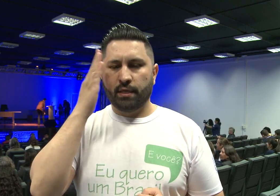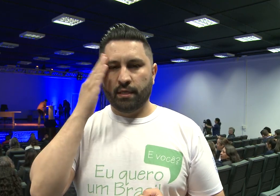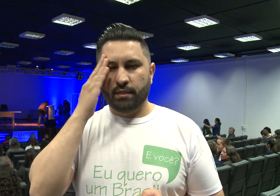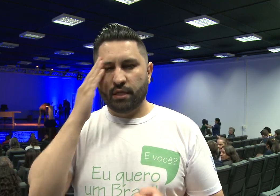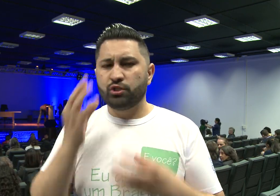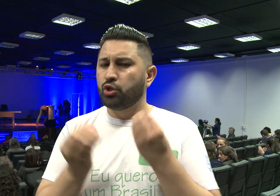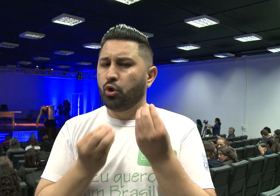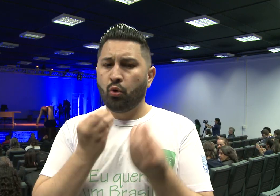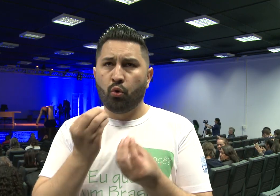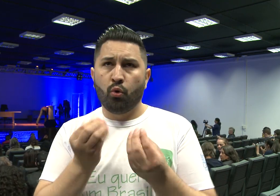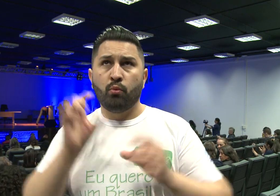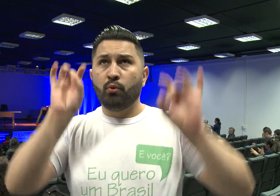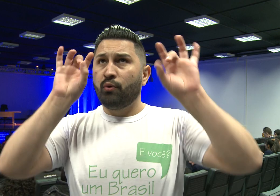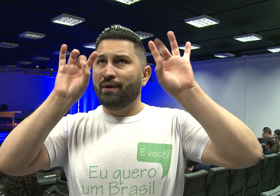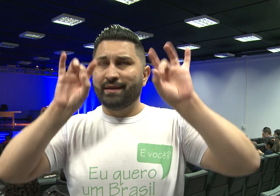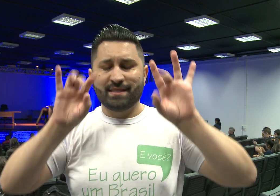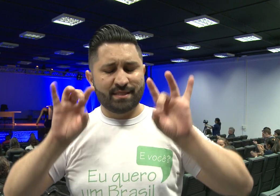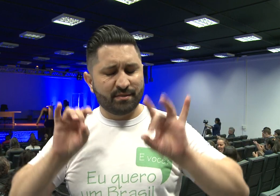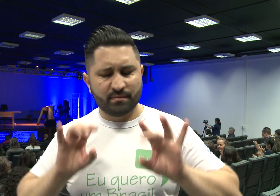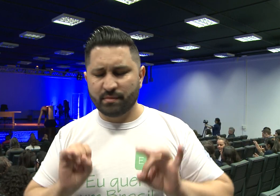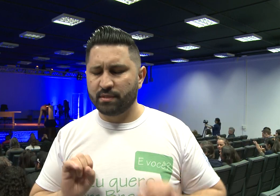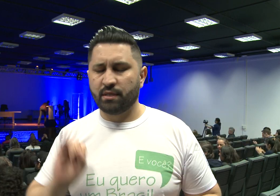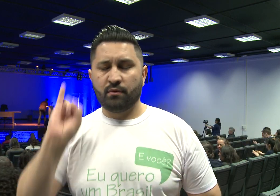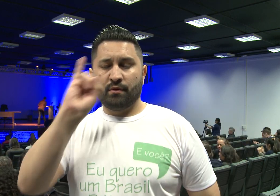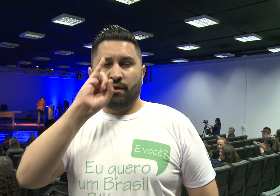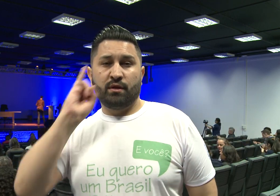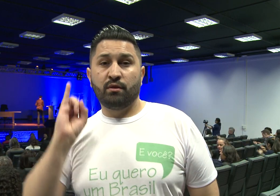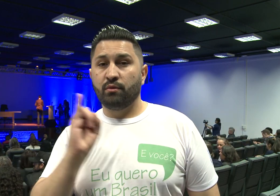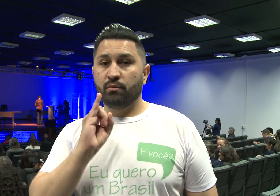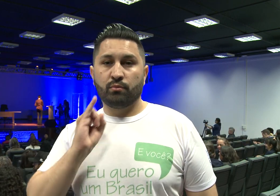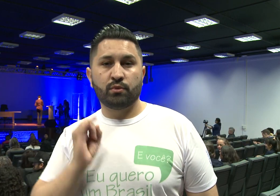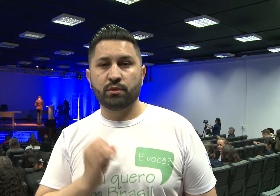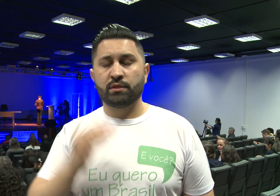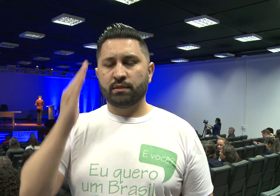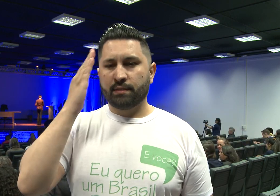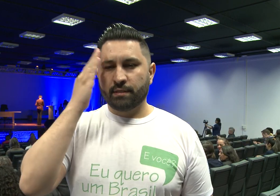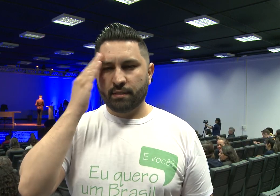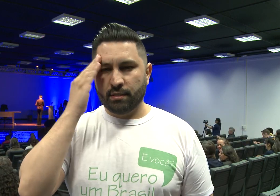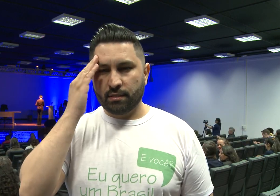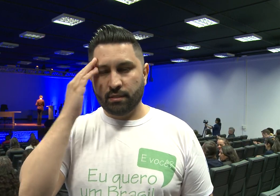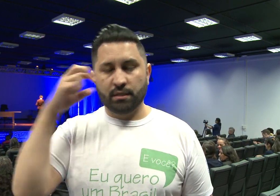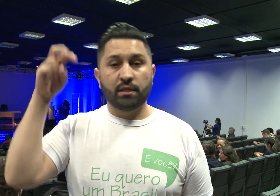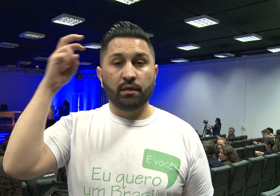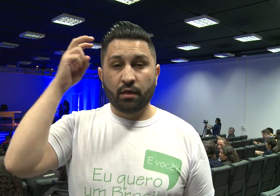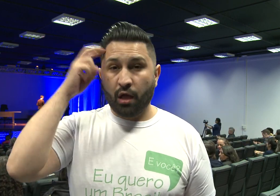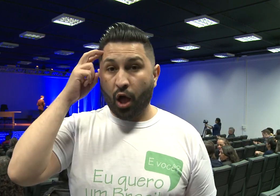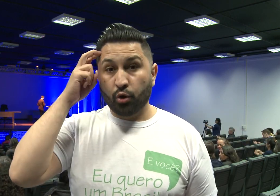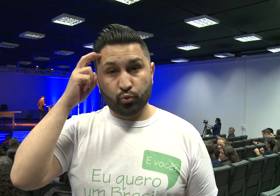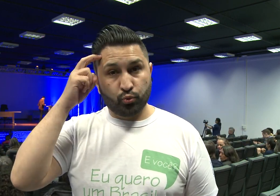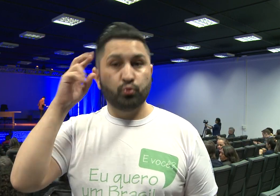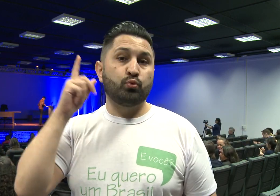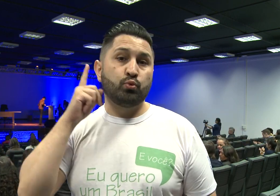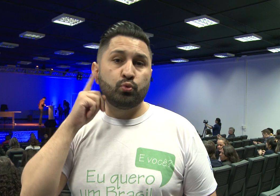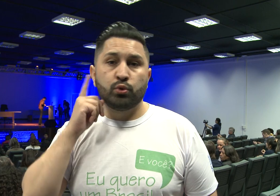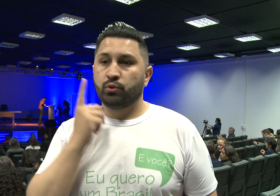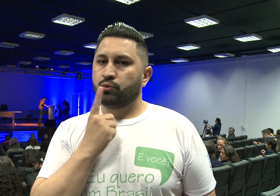entendem como é especial e importante entender a cultura surda.